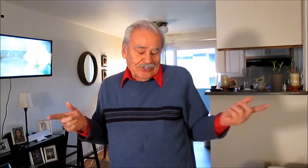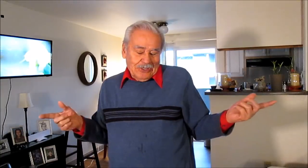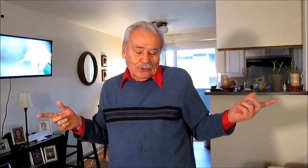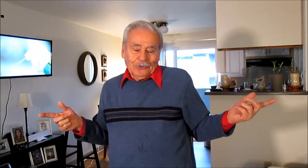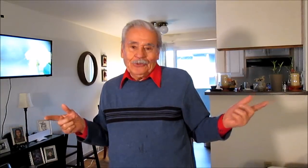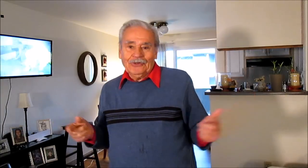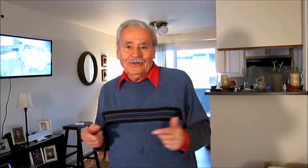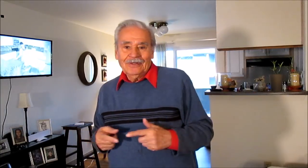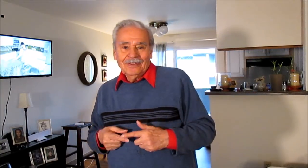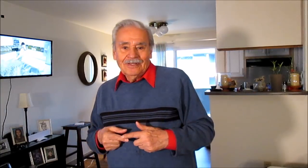seguro